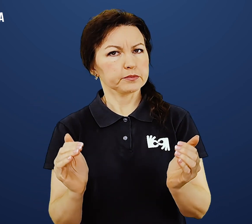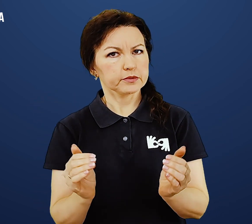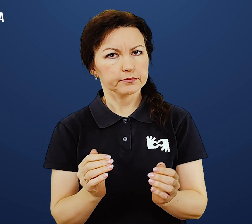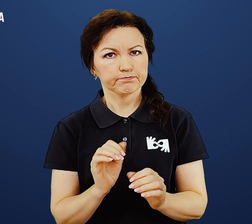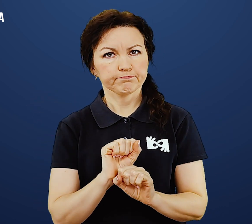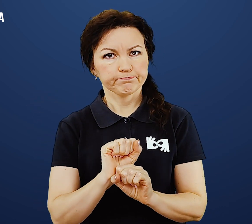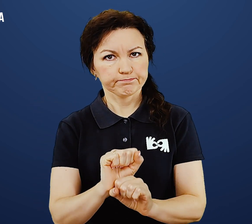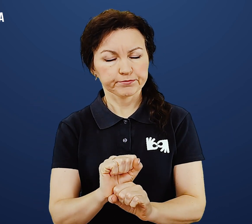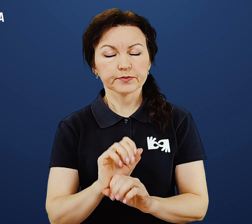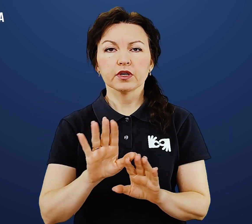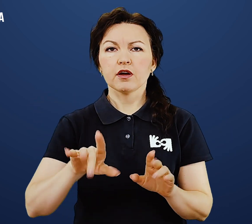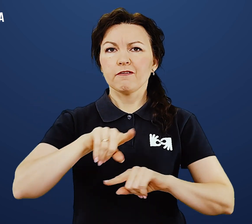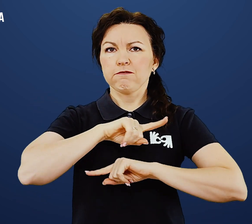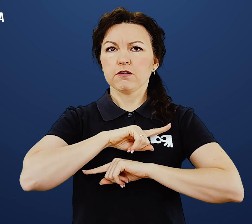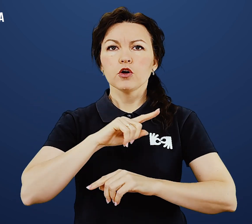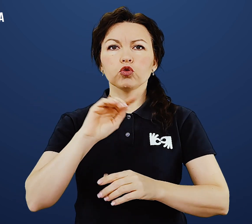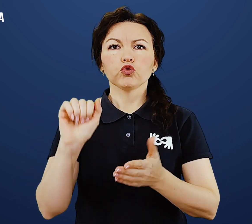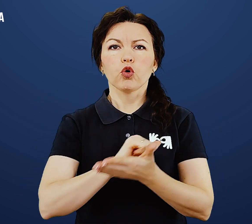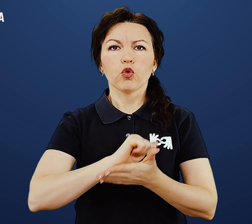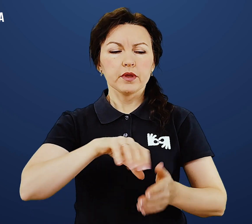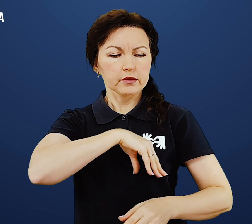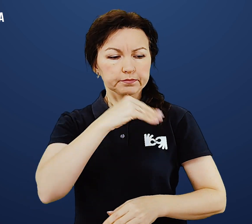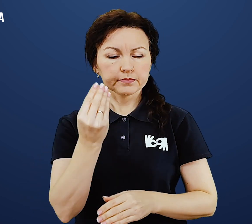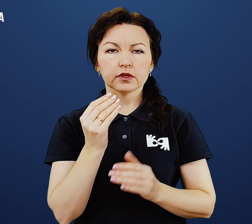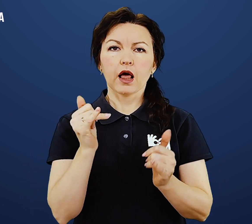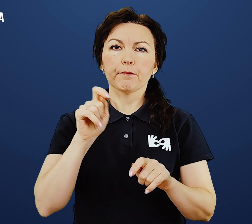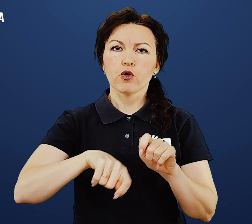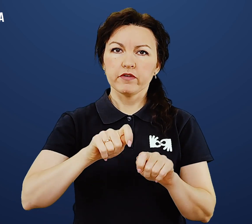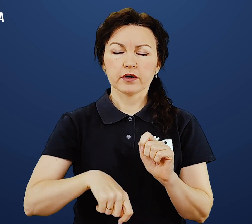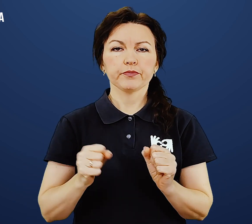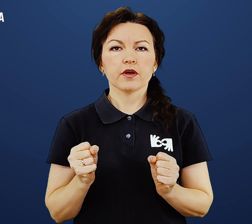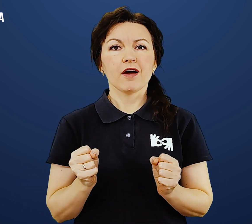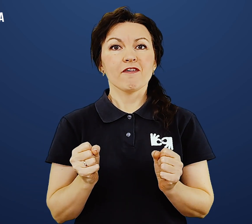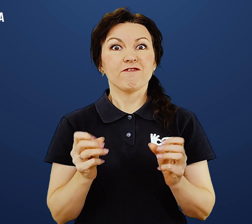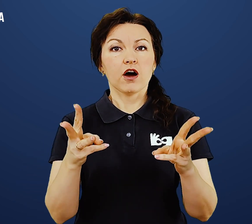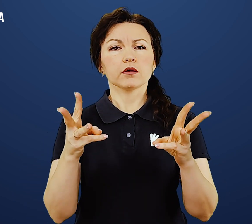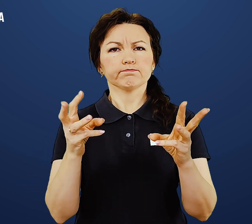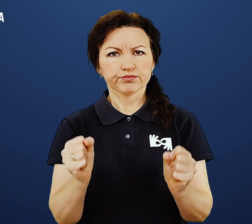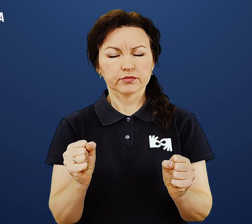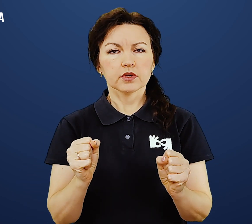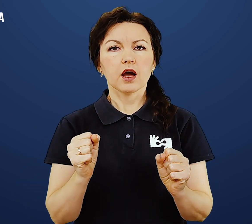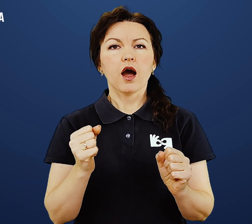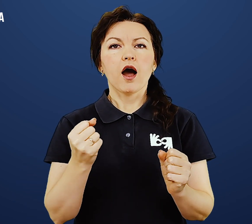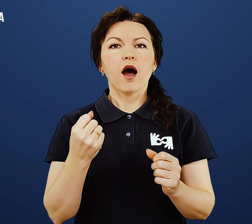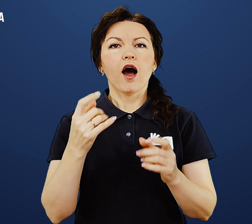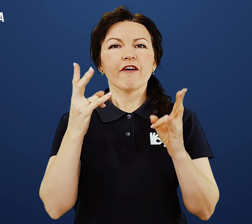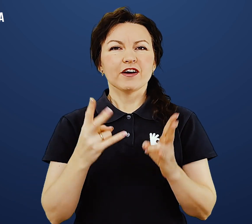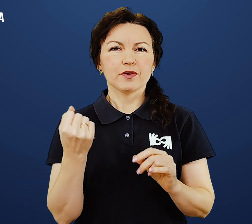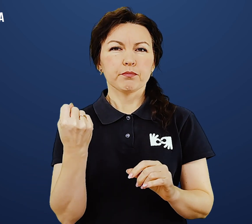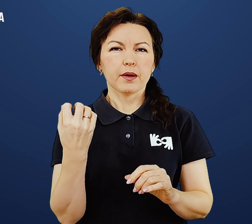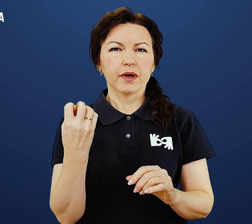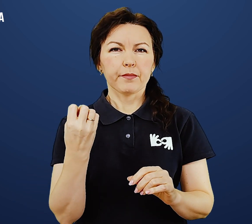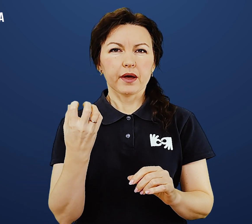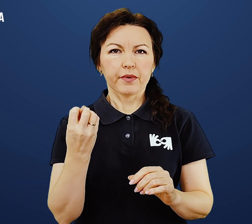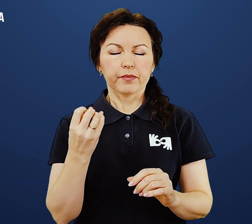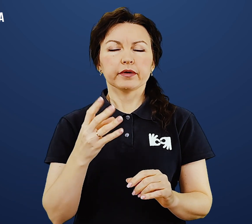Завчасно підготуйте документи для перевірки. Вимкніть фари. Увімкніть аварійне світло.